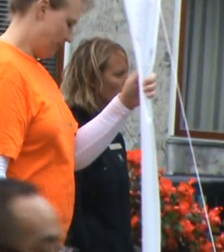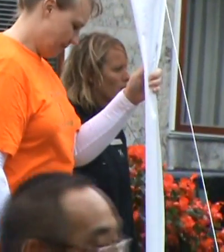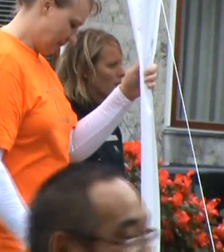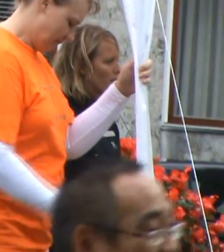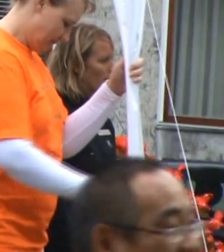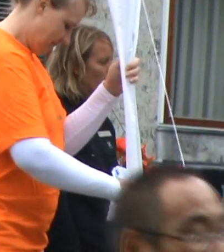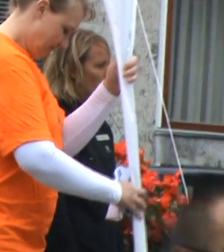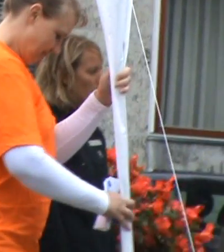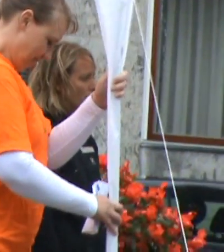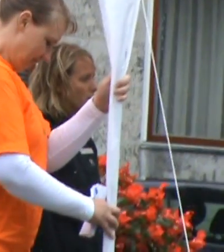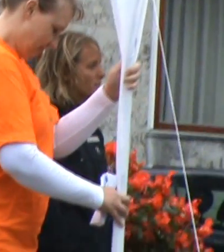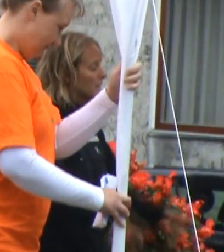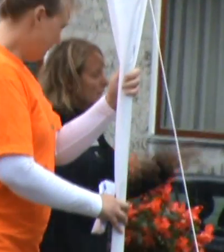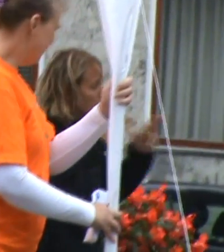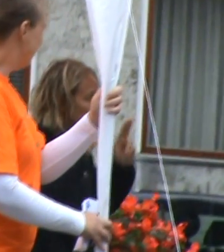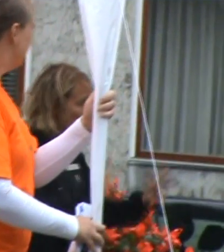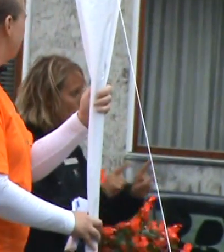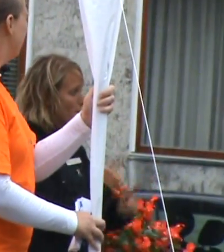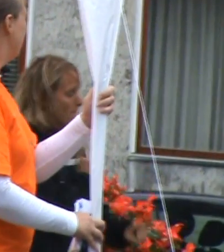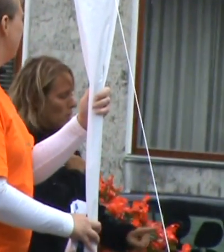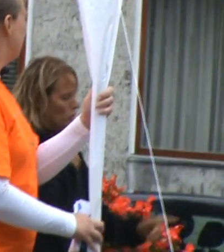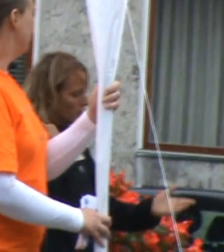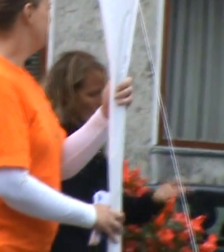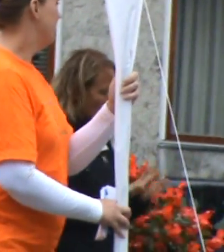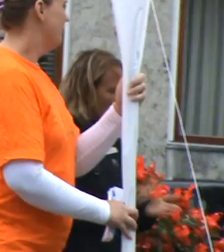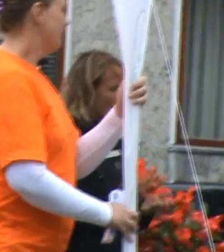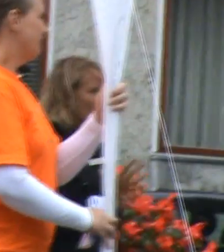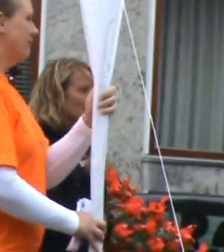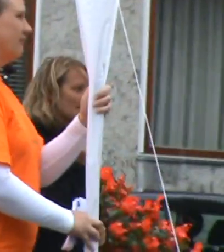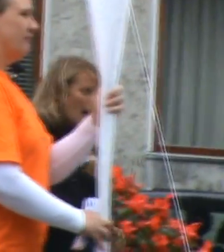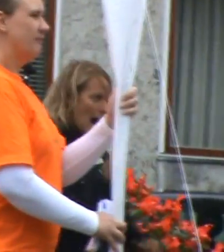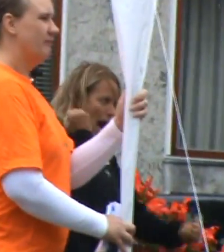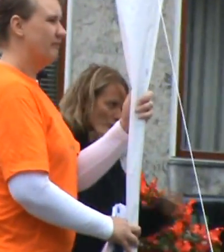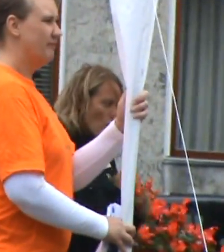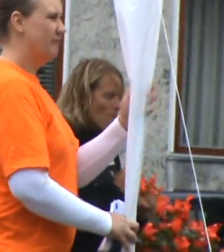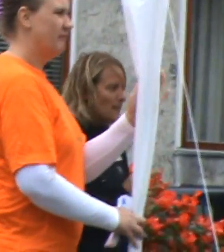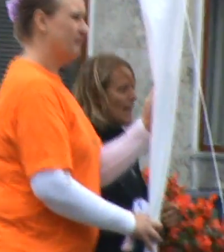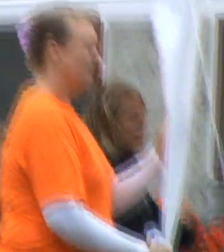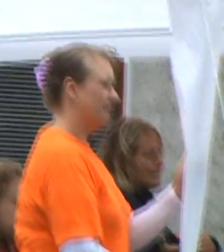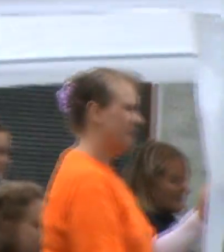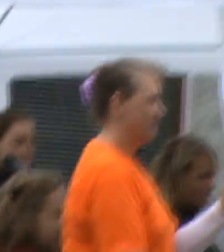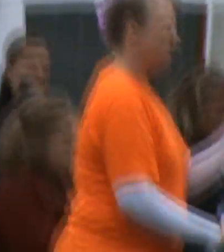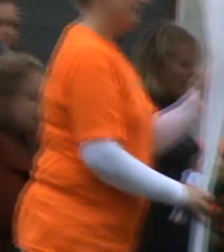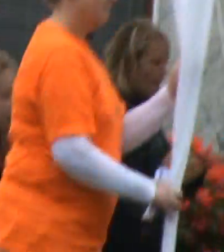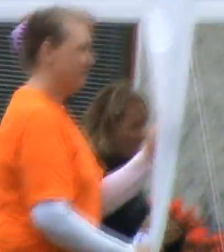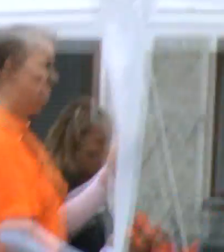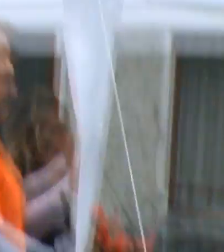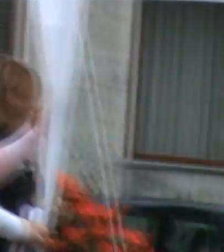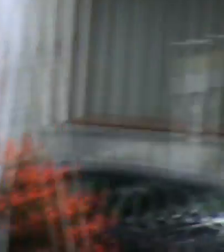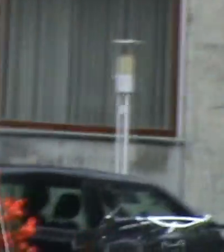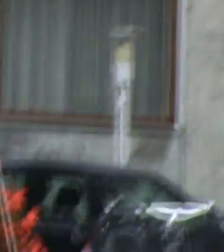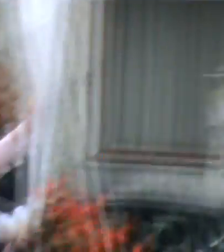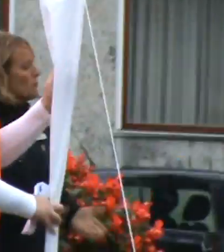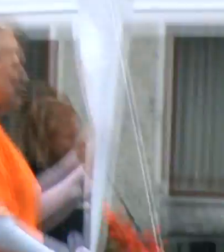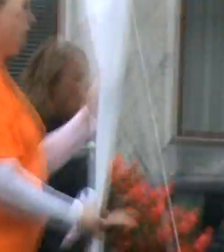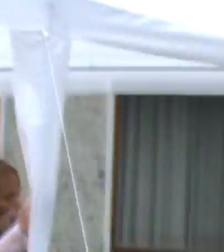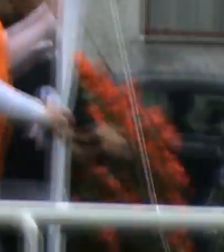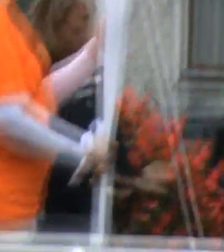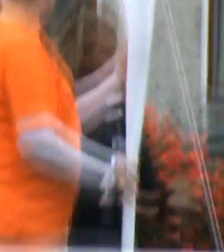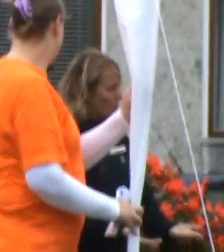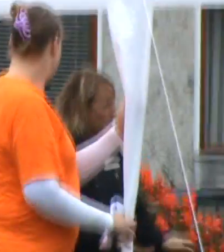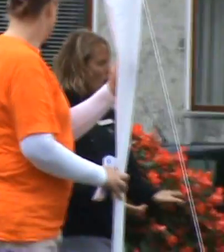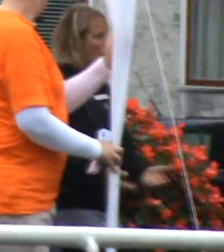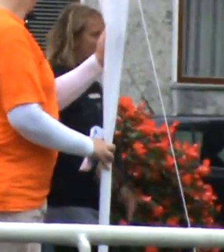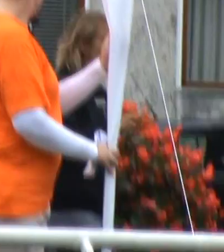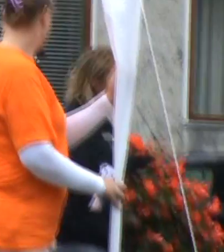Ligeledes har jeg tilladt mig. Jeg har faktisk formastet mig til at gifte mig. Jeg har også formastet mig til at få børn. Det